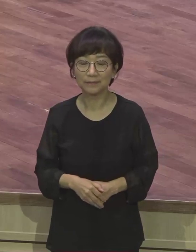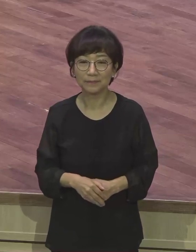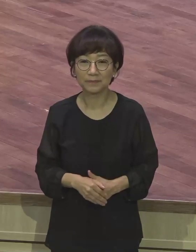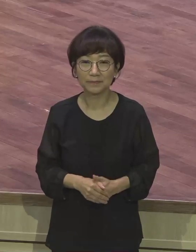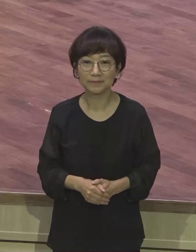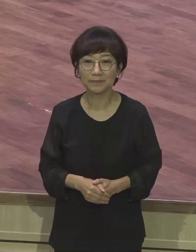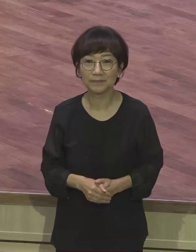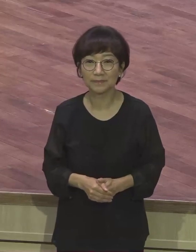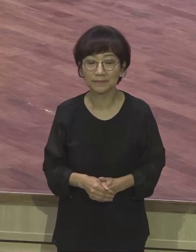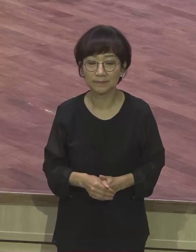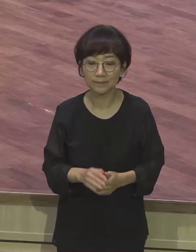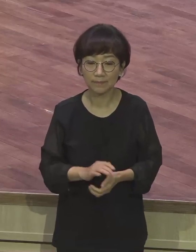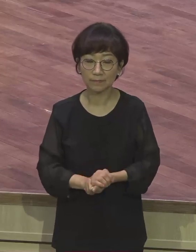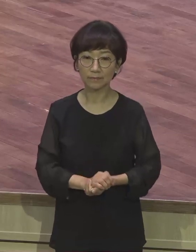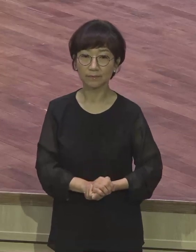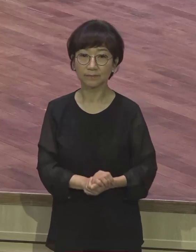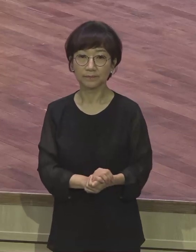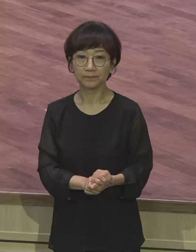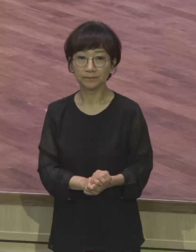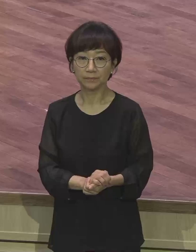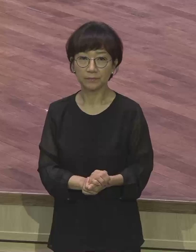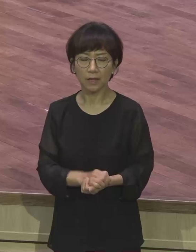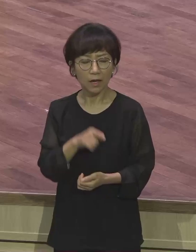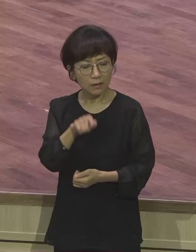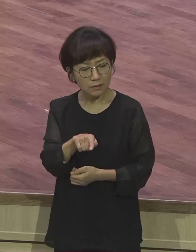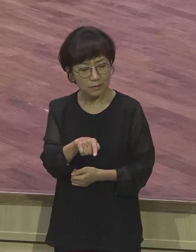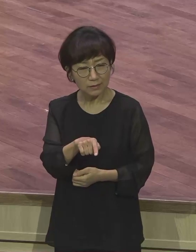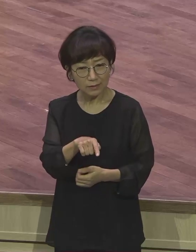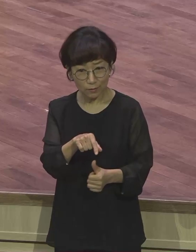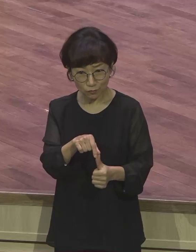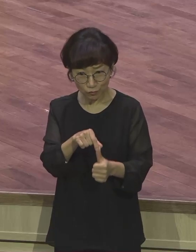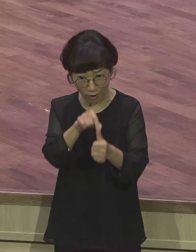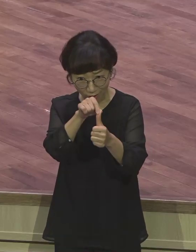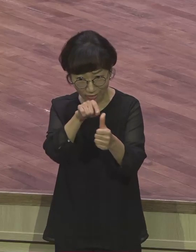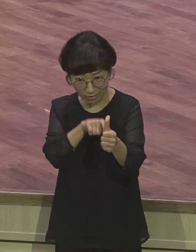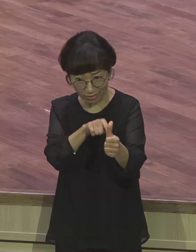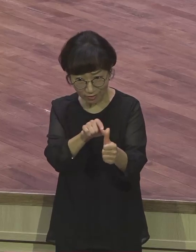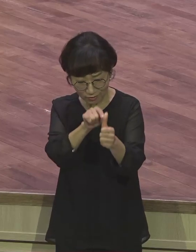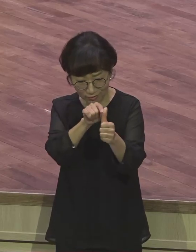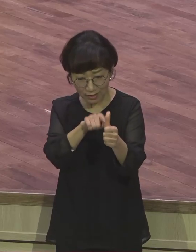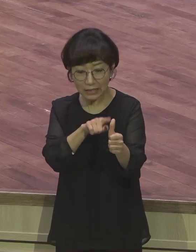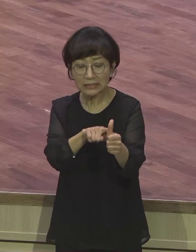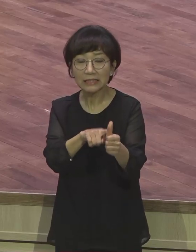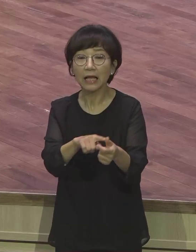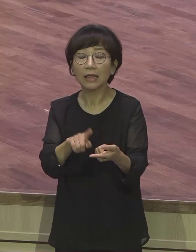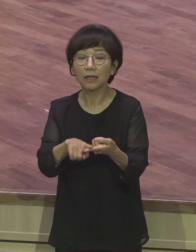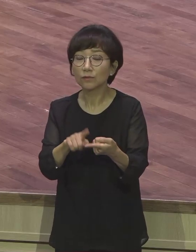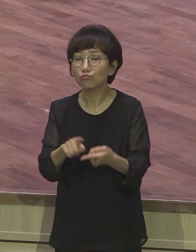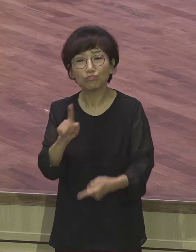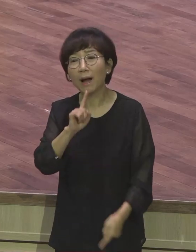그런적 이 일에 대하여 우리가 무슨 말 하리요. 이 말은요. 구원에 대해서